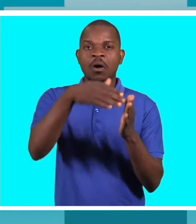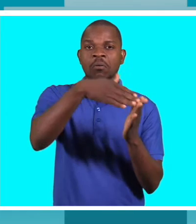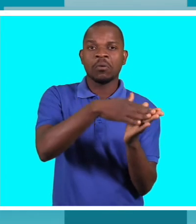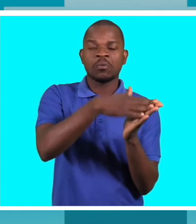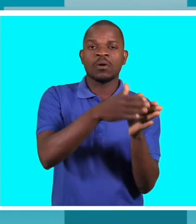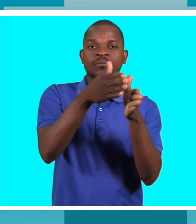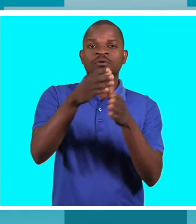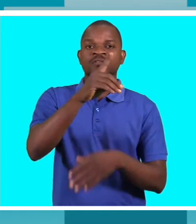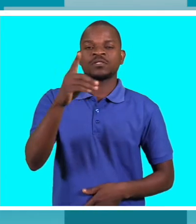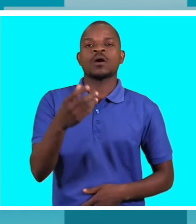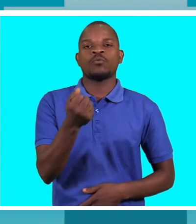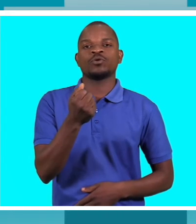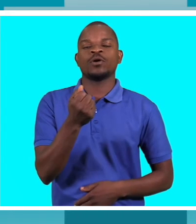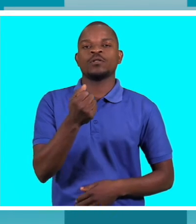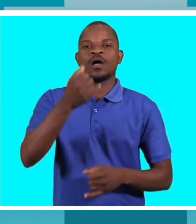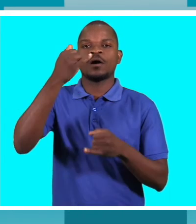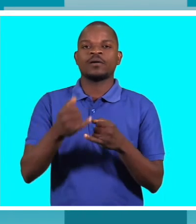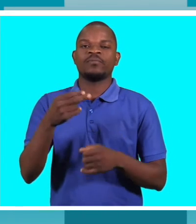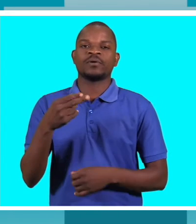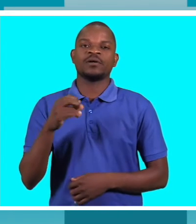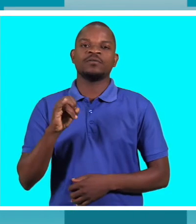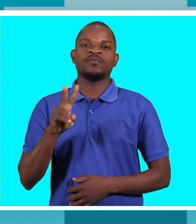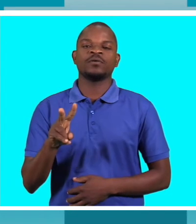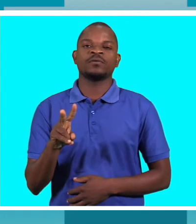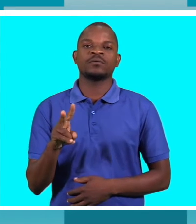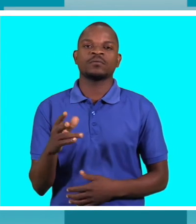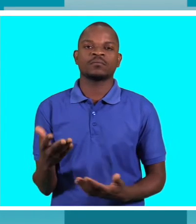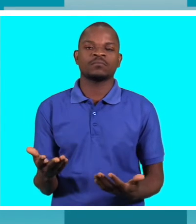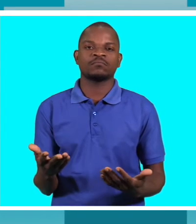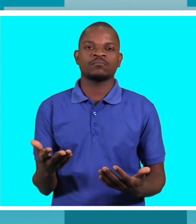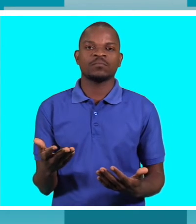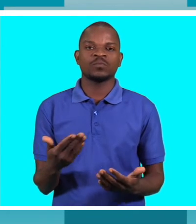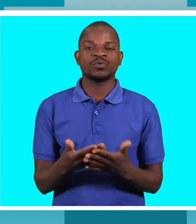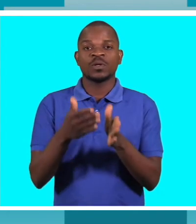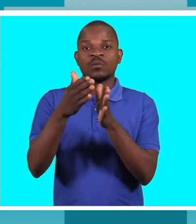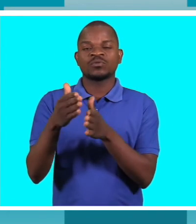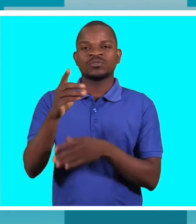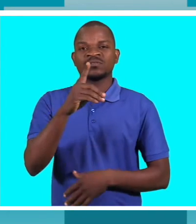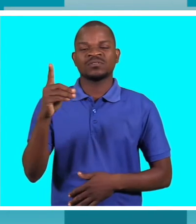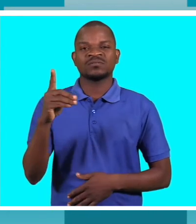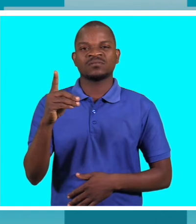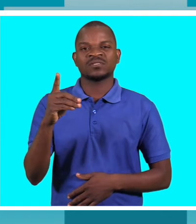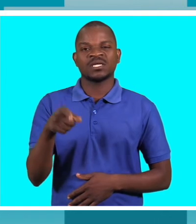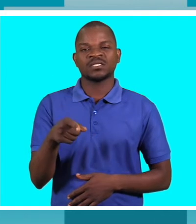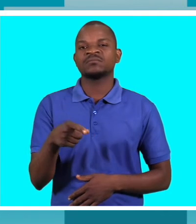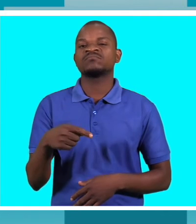HIV-Sida. Então, as pessoas com deficiência estão muito mais vulneráveis quanto a esta questão da deficiência e